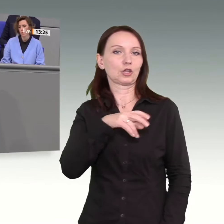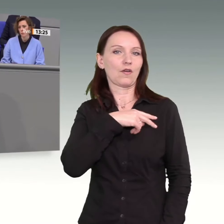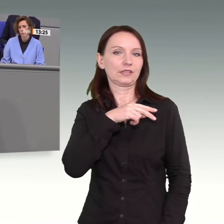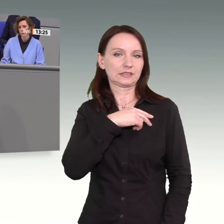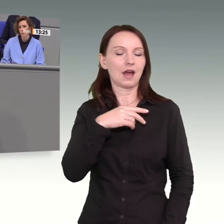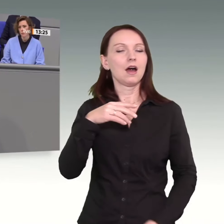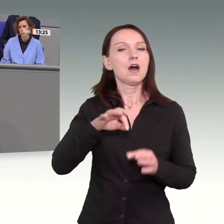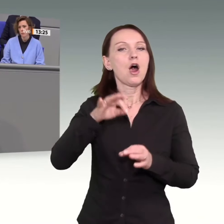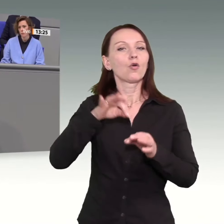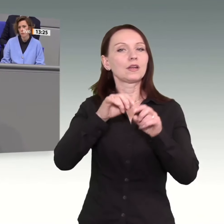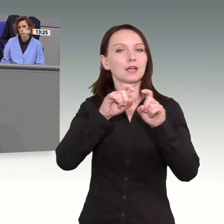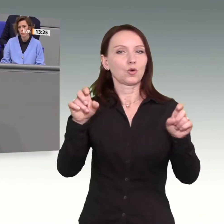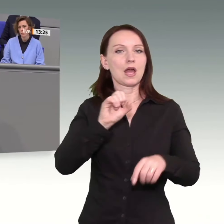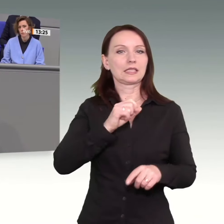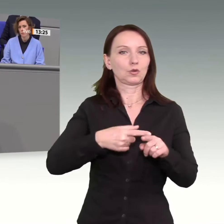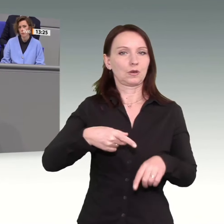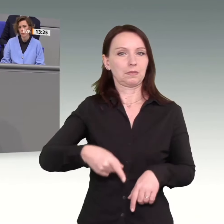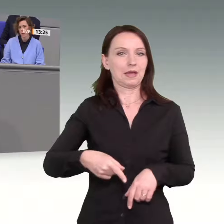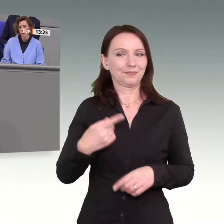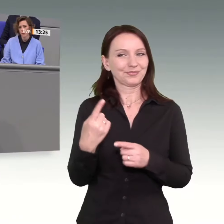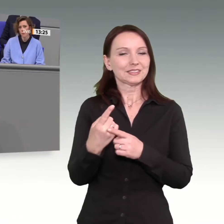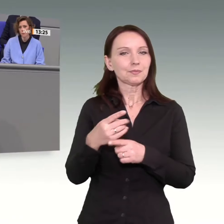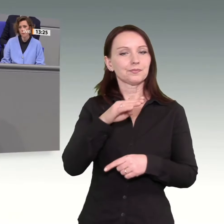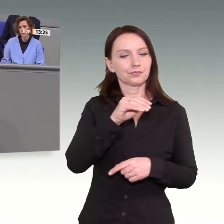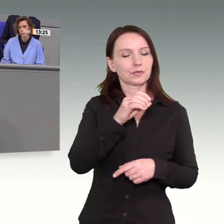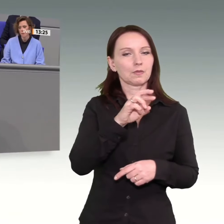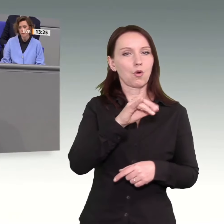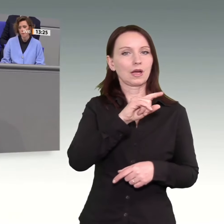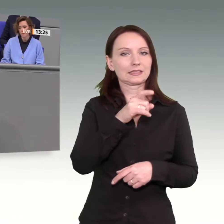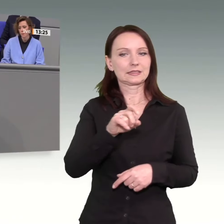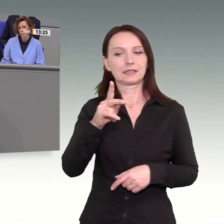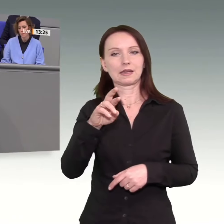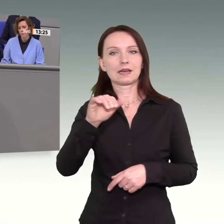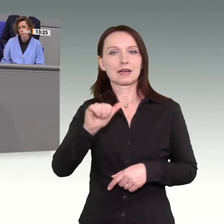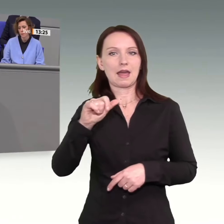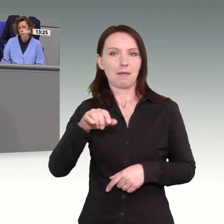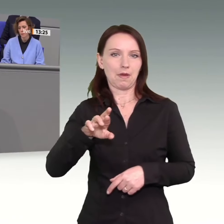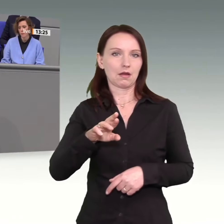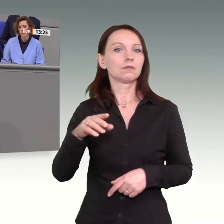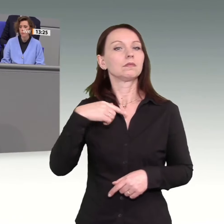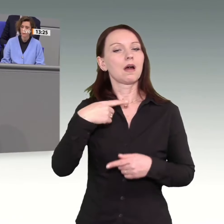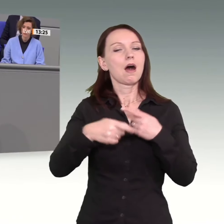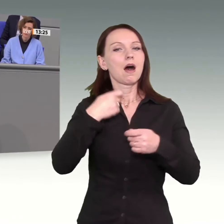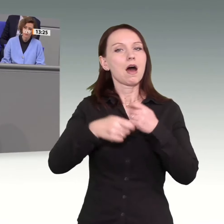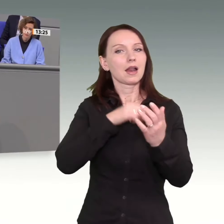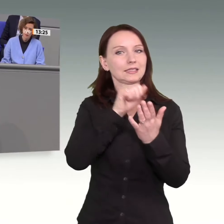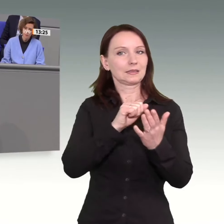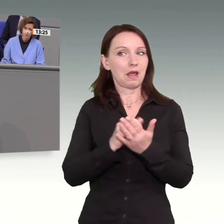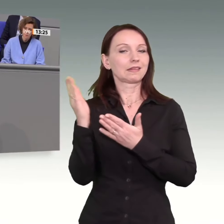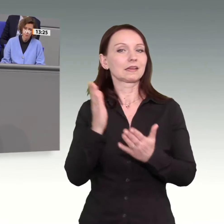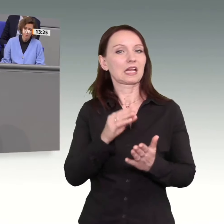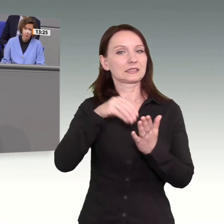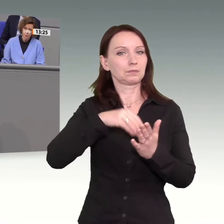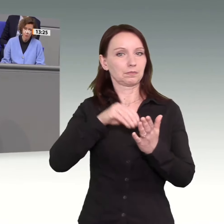zum Beispiel, der in einem Gastbeitrag des Handelsblatts ausdrücklich klargestellt hat, dass der Mythos, wenn wir die